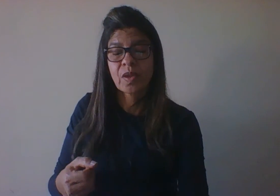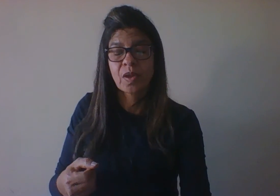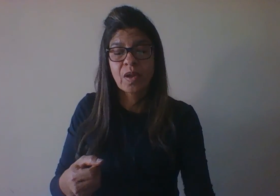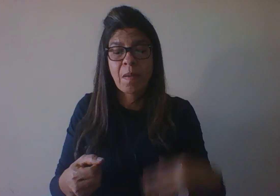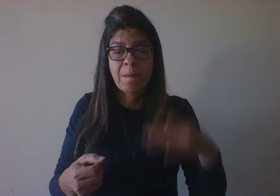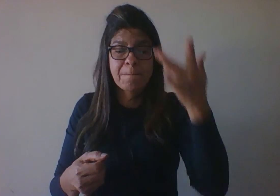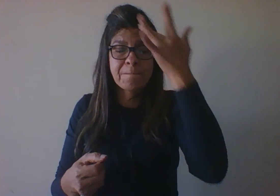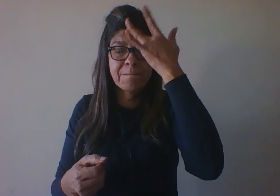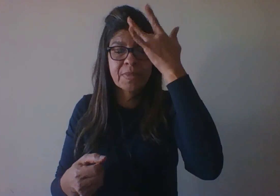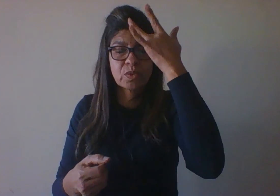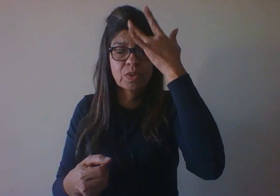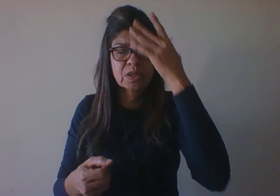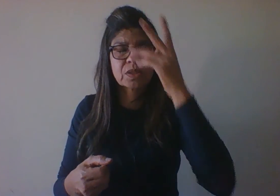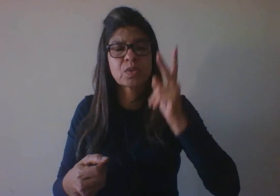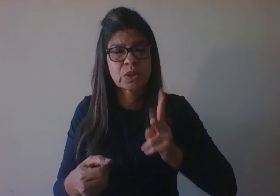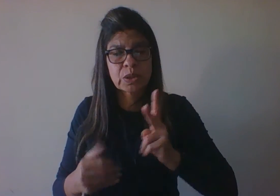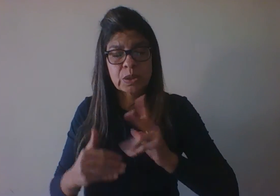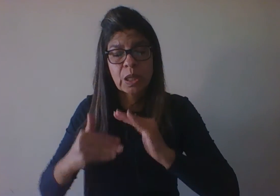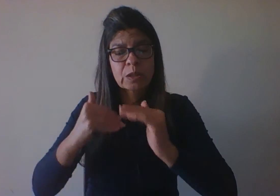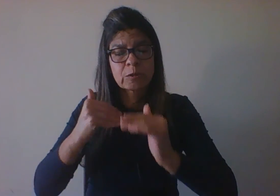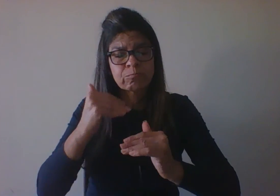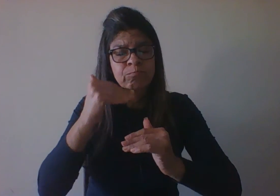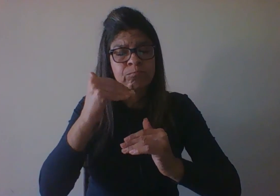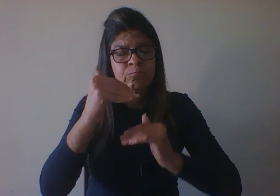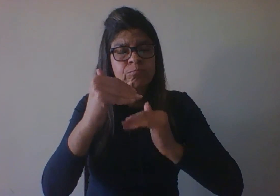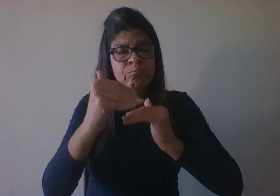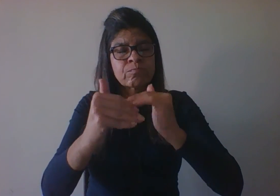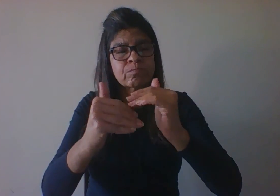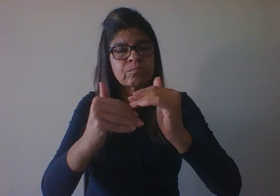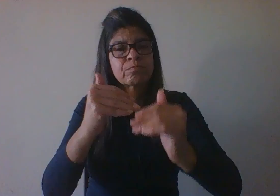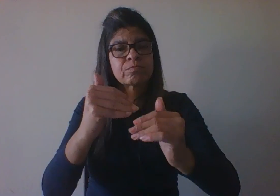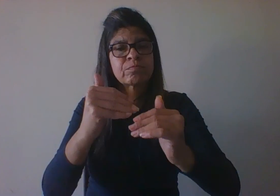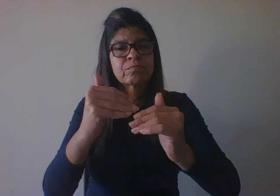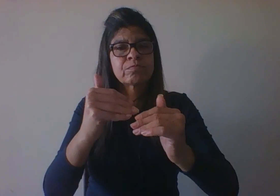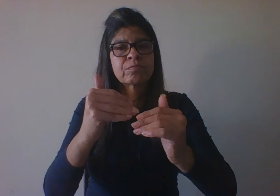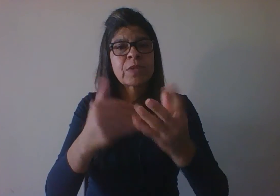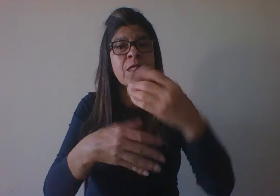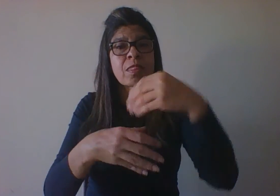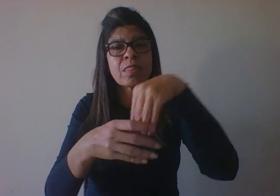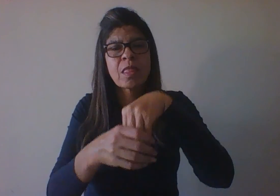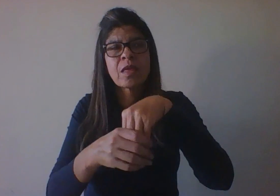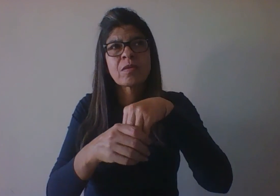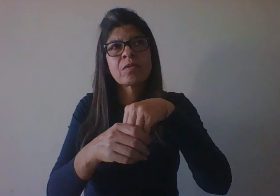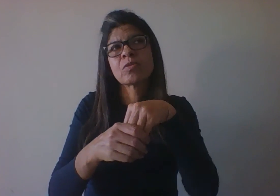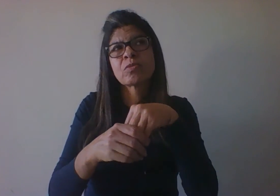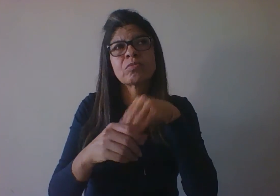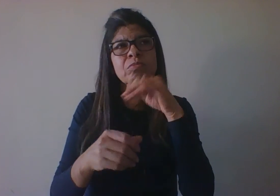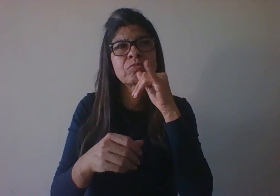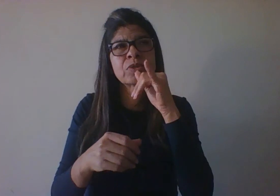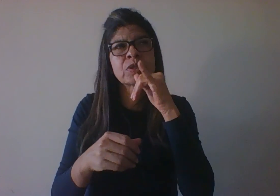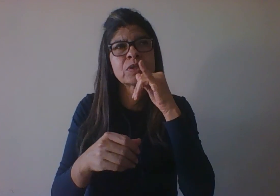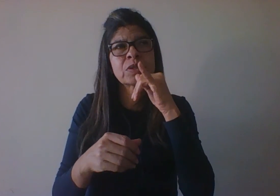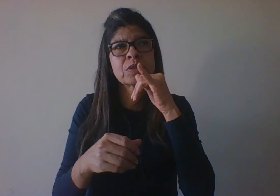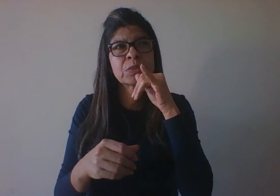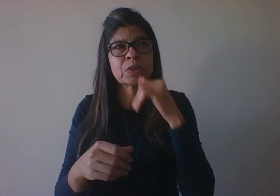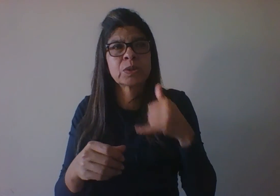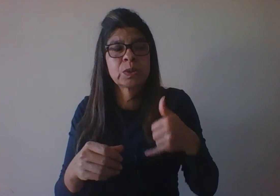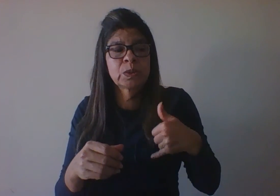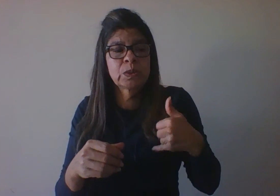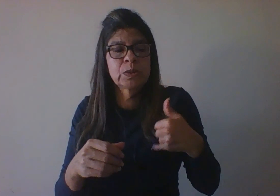previsível quanto mais próximos estivermos dos anos iniciais da vida, porque ela depende necessariamente do aspecto